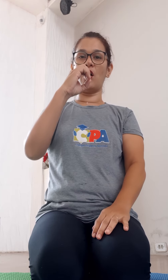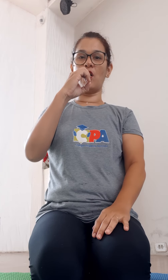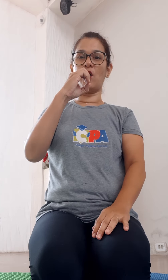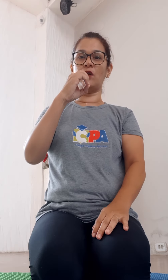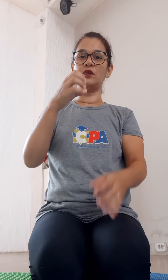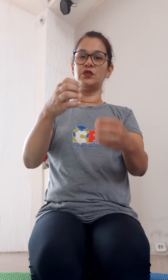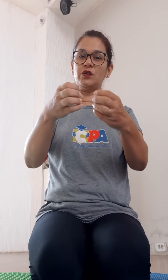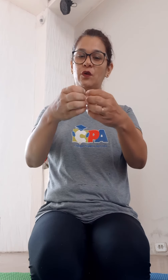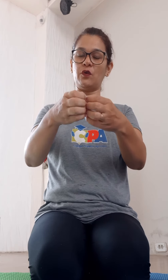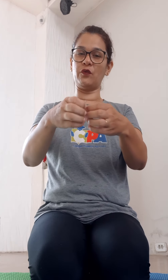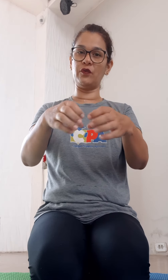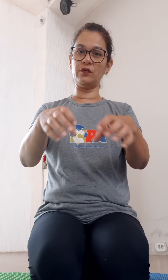O de ovo,